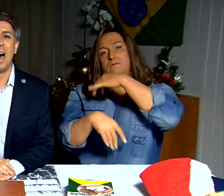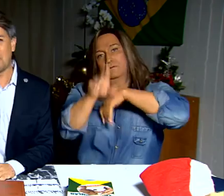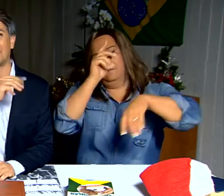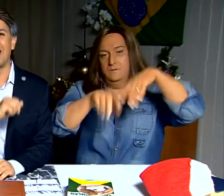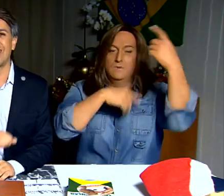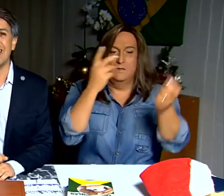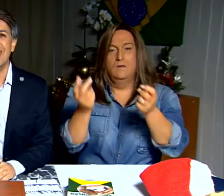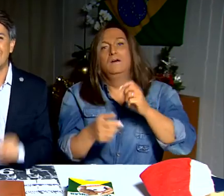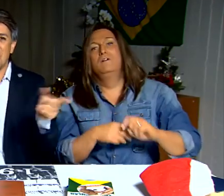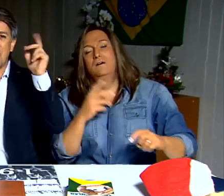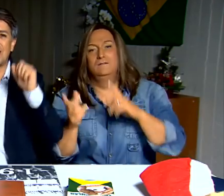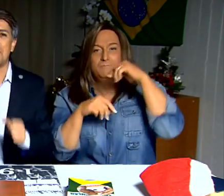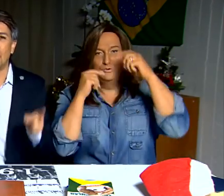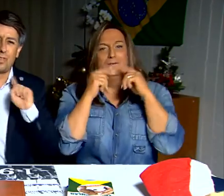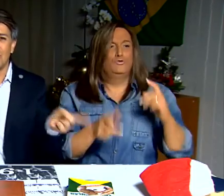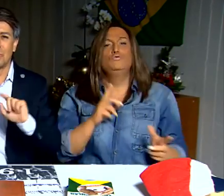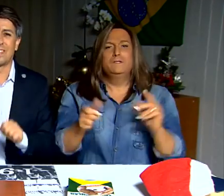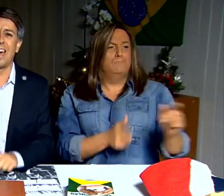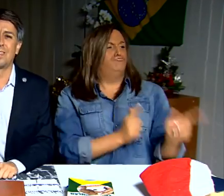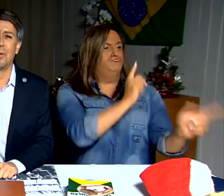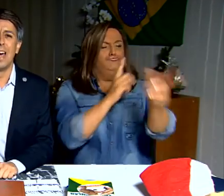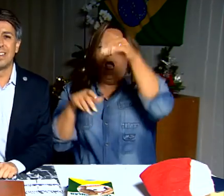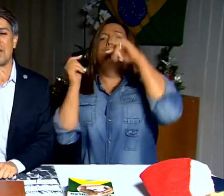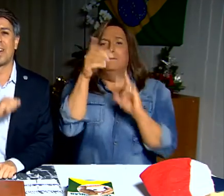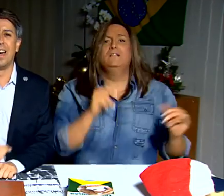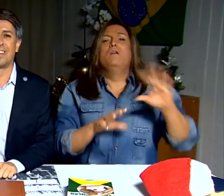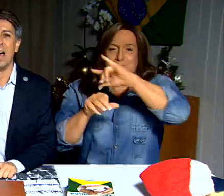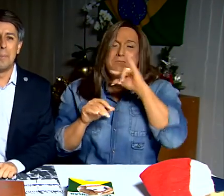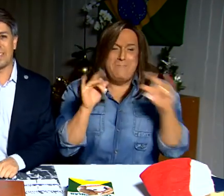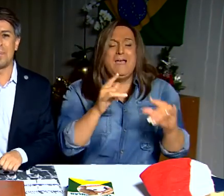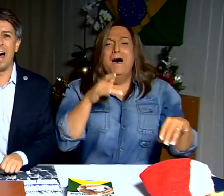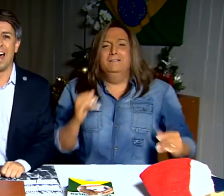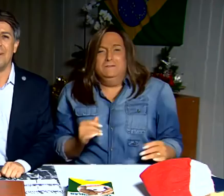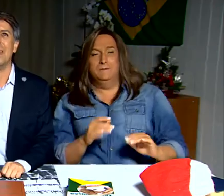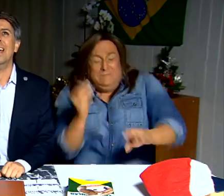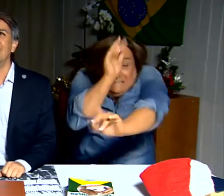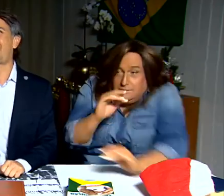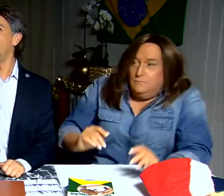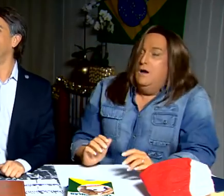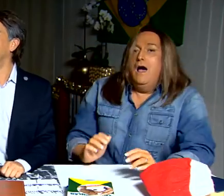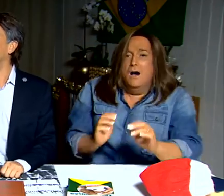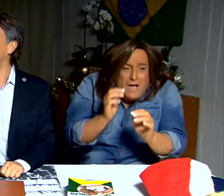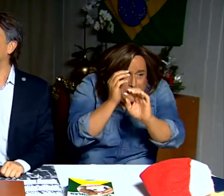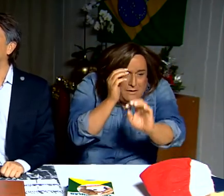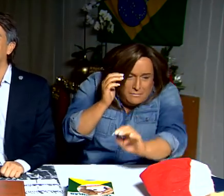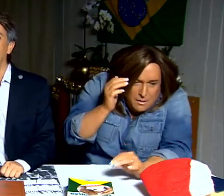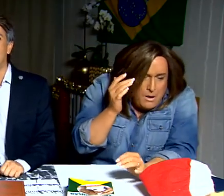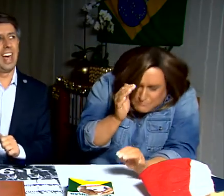valeu? A contagem será feita por tiro do exército em traficante. Passa a bala! Sete!